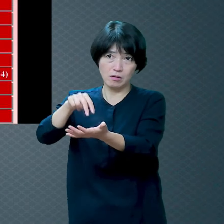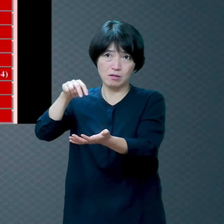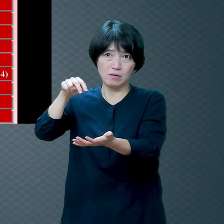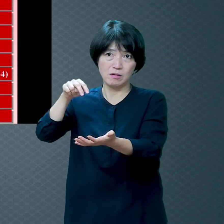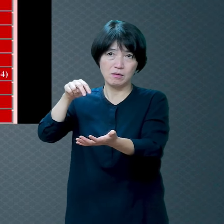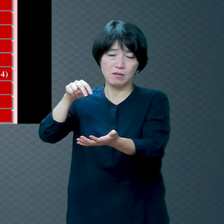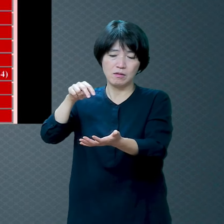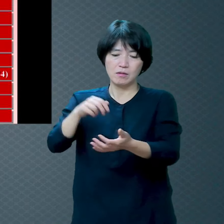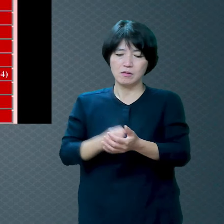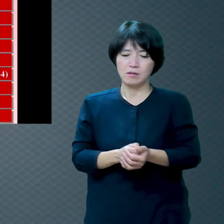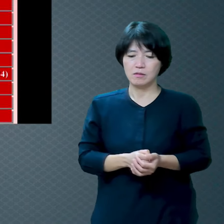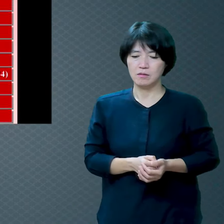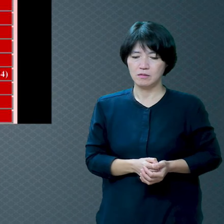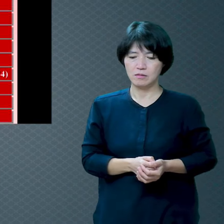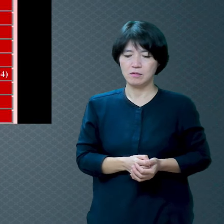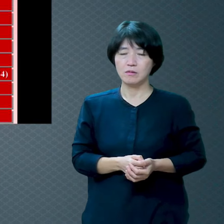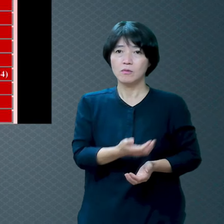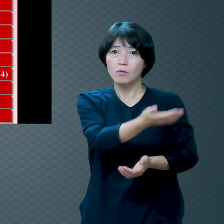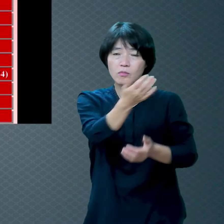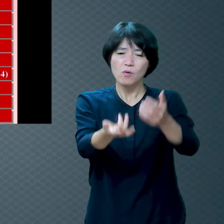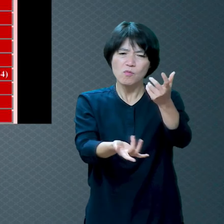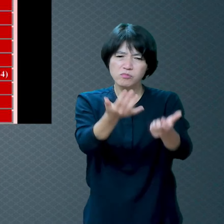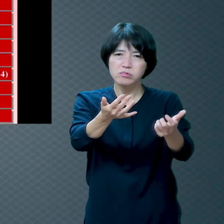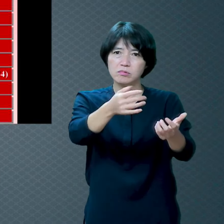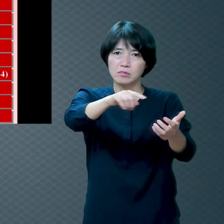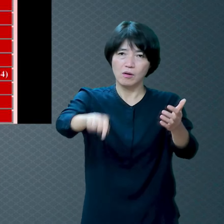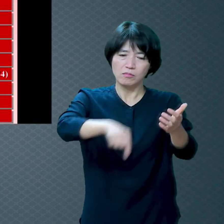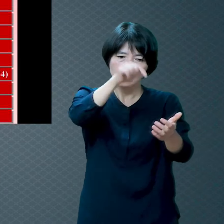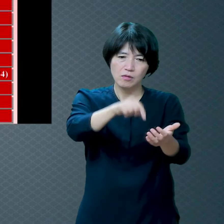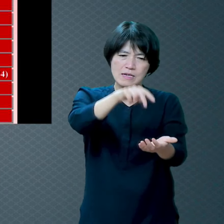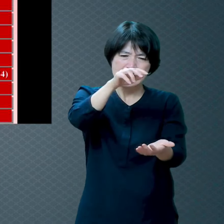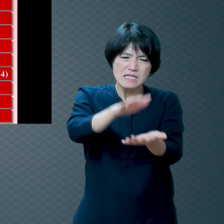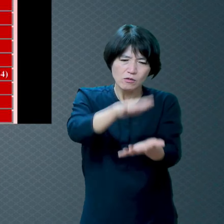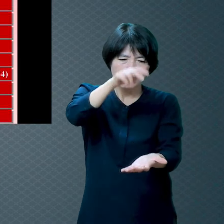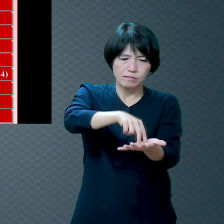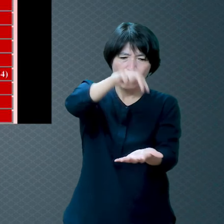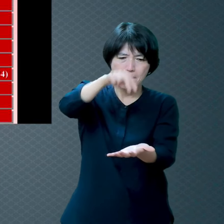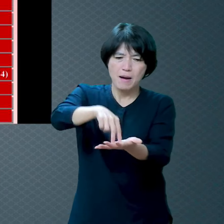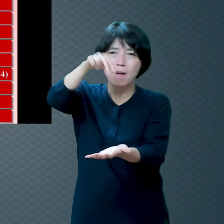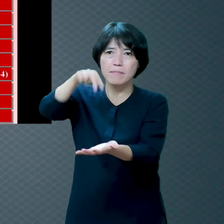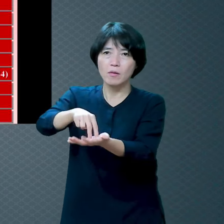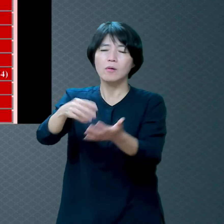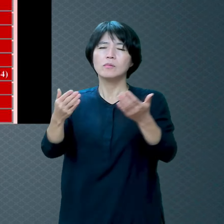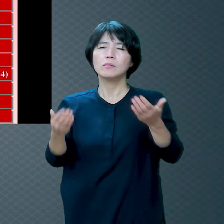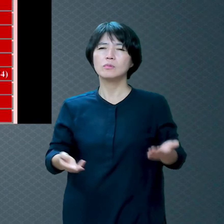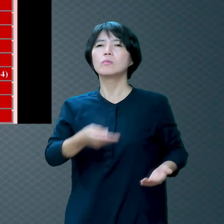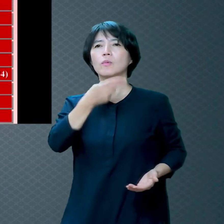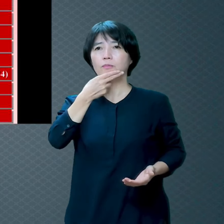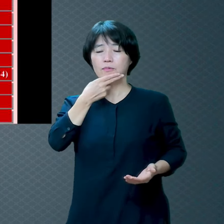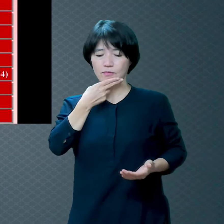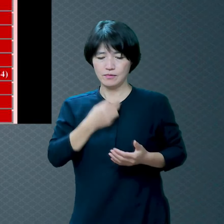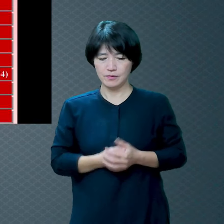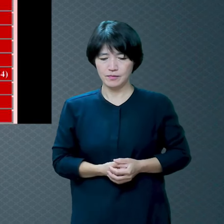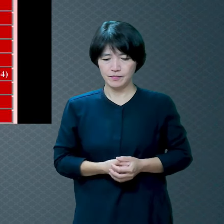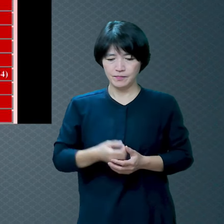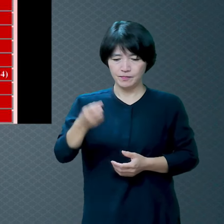불이라고 생각해 봐요 거기서 어떻게 살 거예요 밤낮 쉬지 못하는 곳